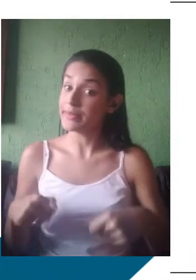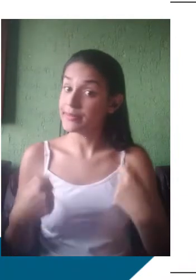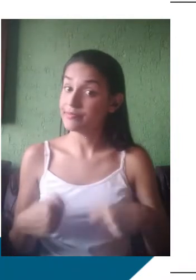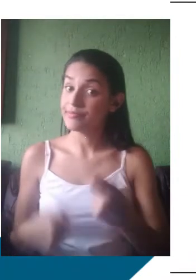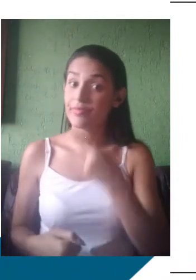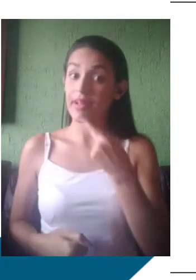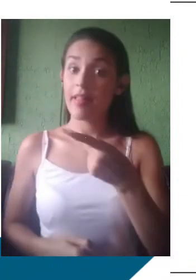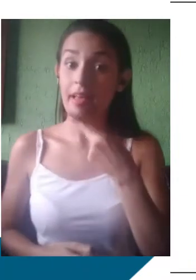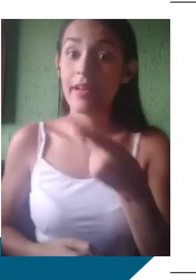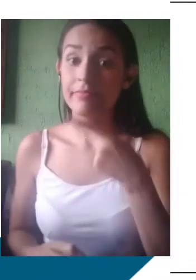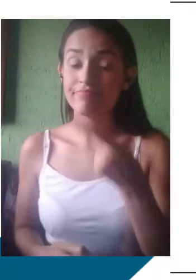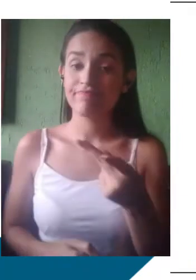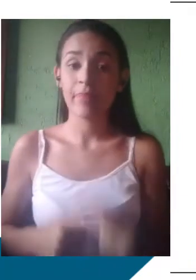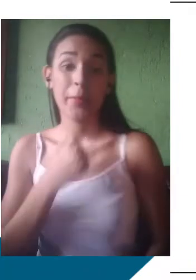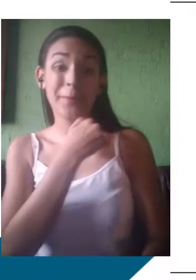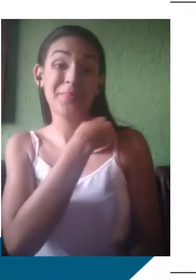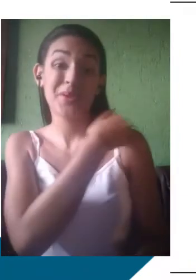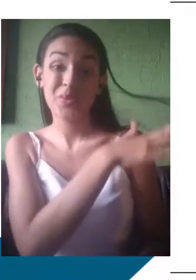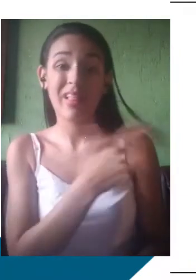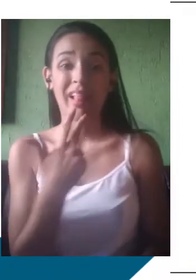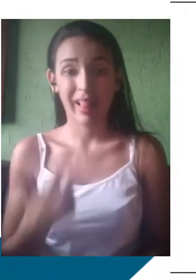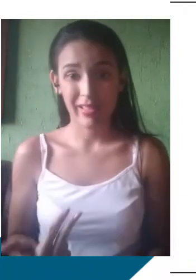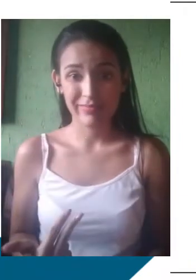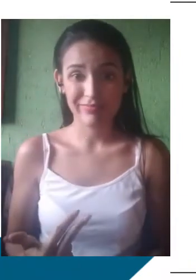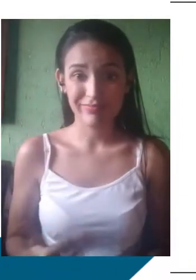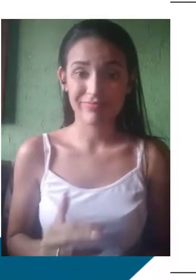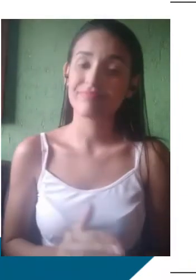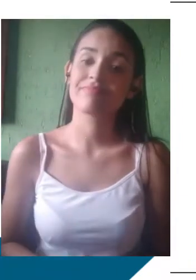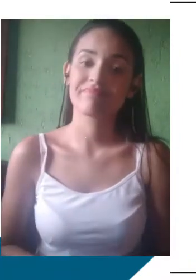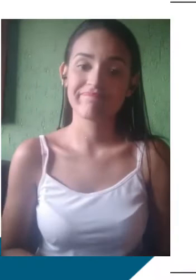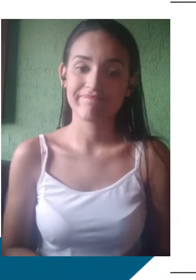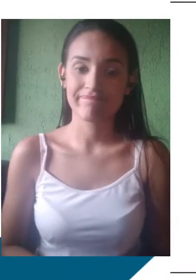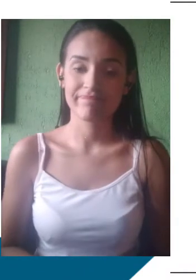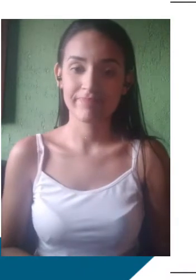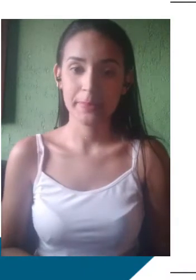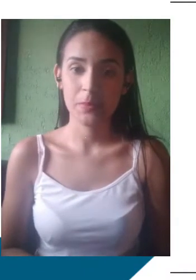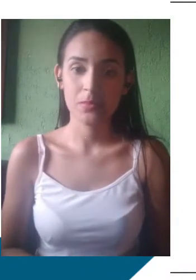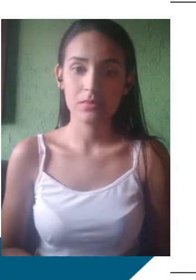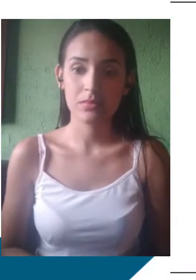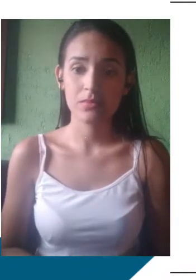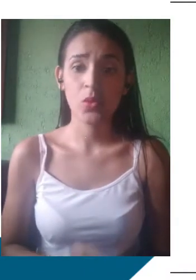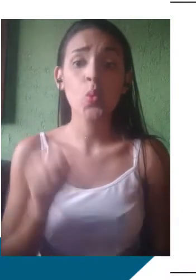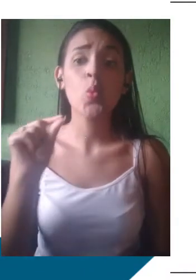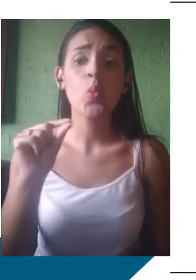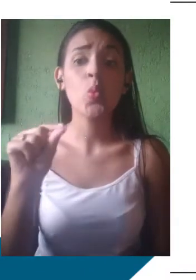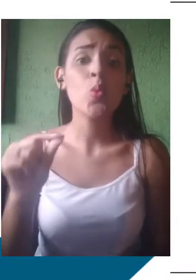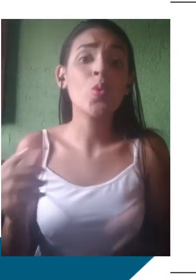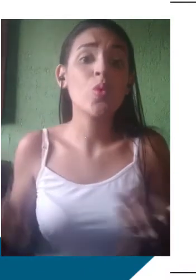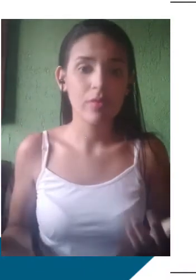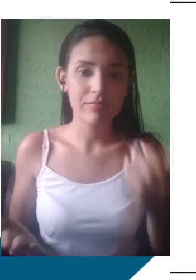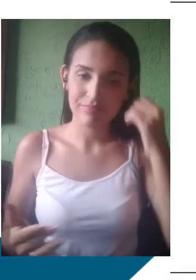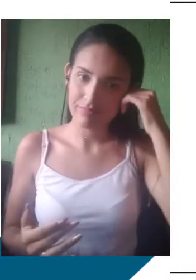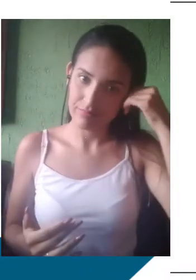né? A gente fala de uma série de preconceitos, e ainda falamos pouco desse tipo de preconceito. O que é o preconceito linguístico?